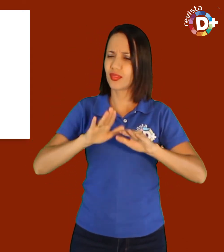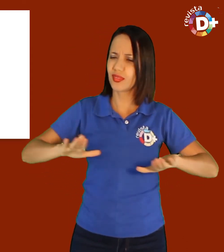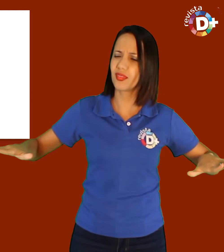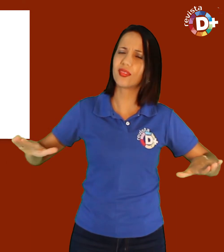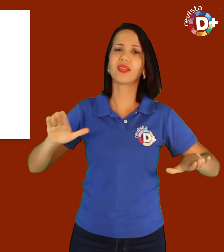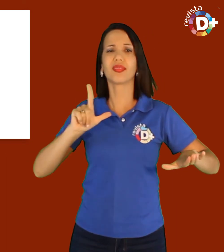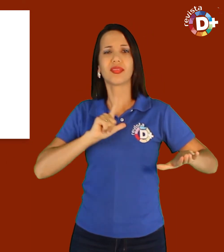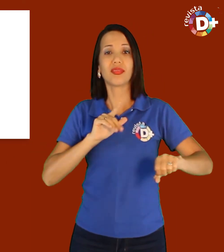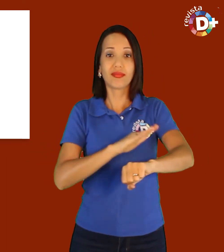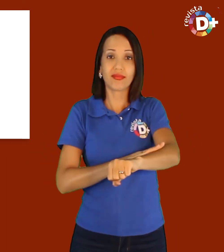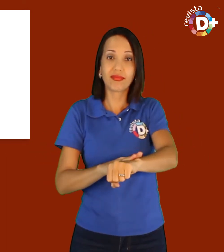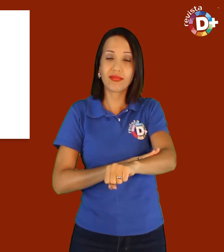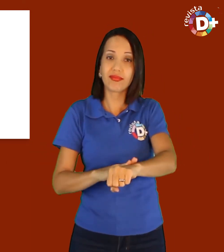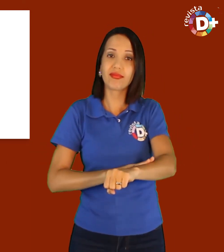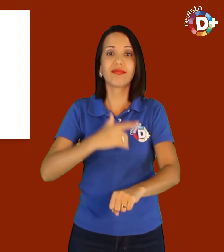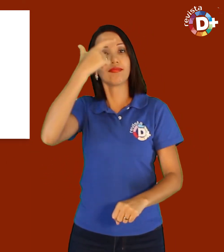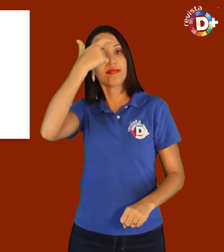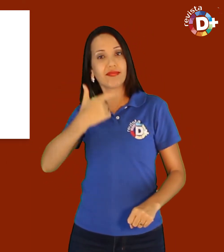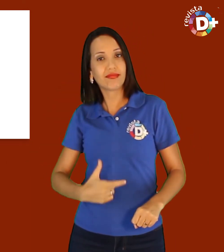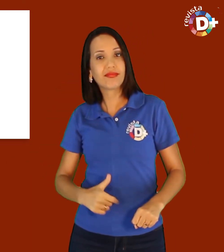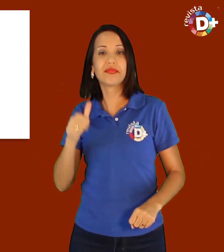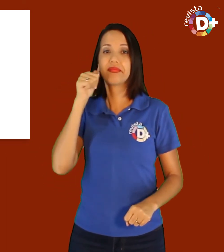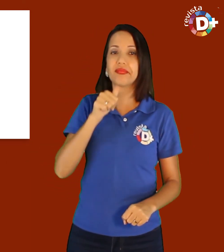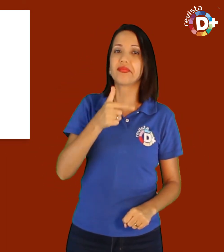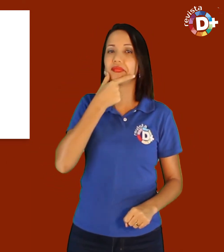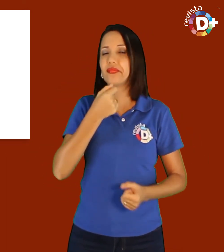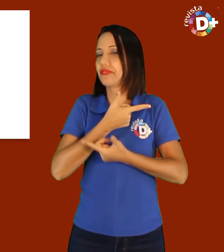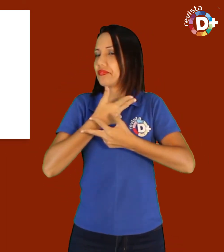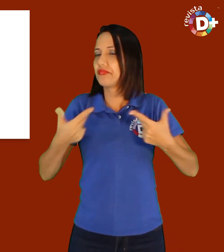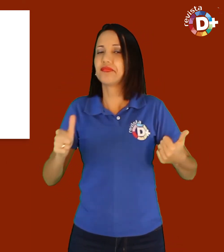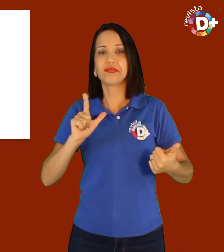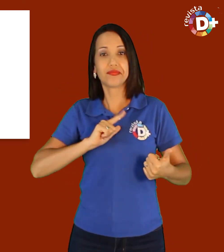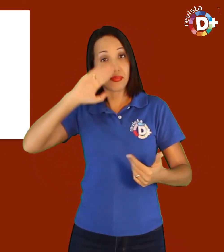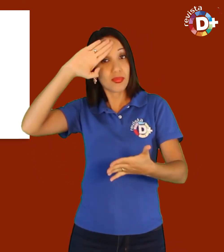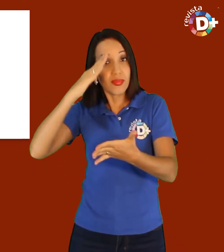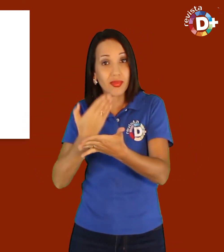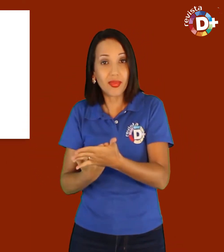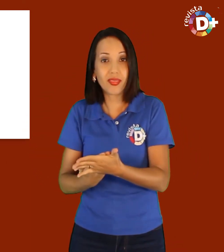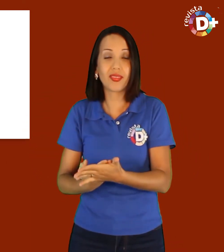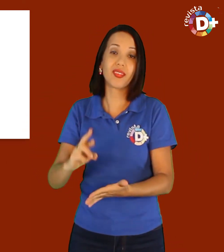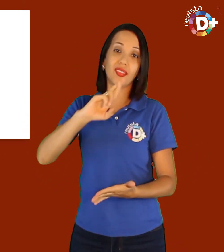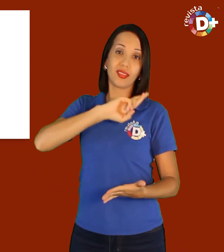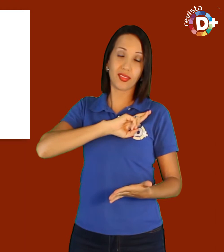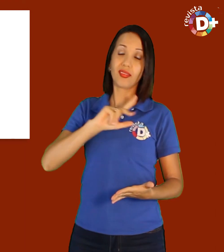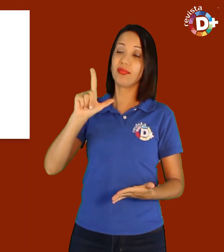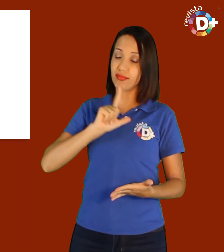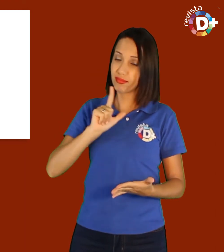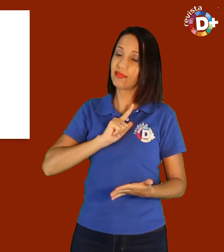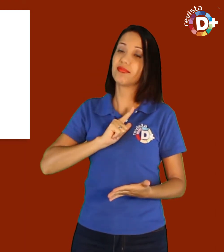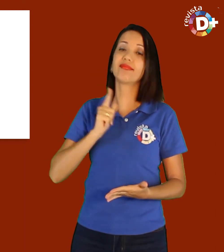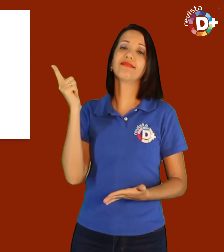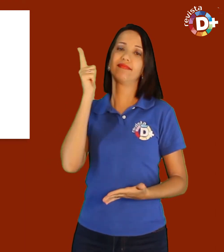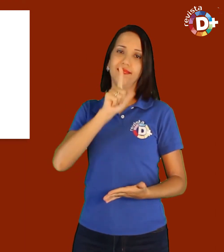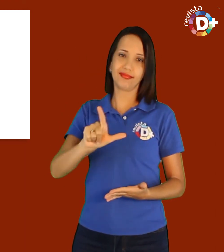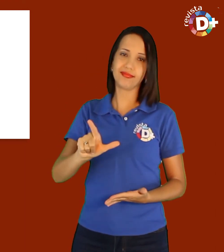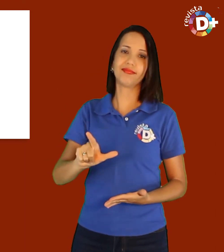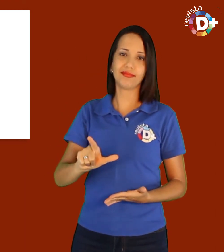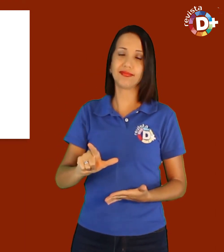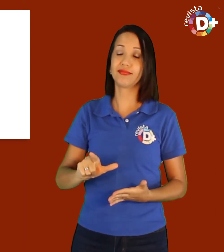crianças, independente da questão de gênero, etnia ou credo. Uma vez garantido, a criança com deficiência nas escolas